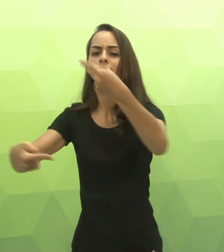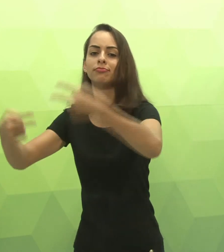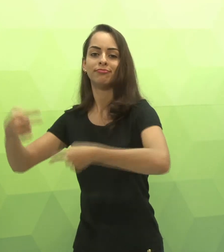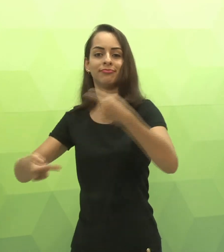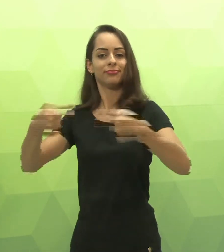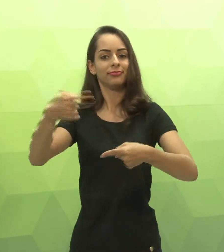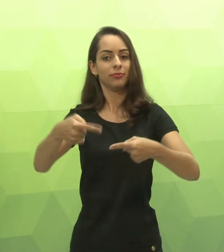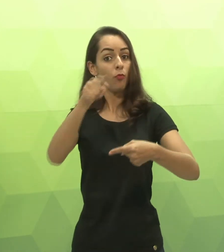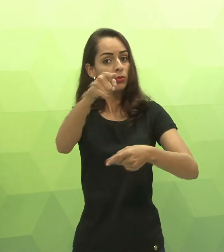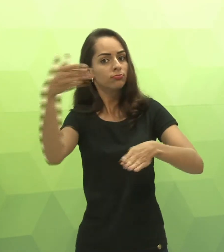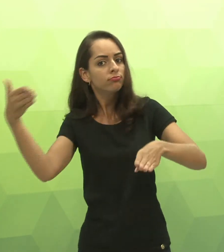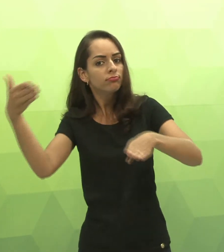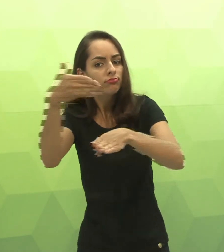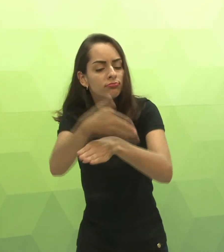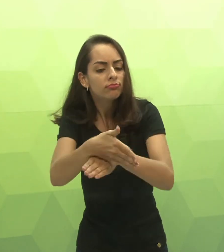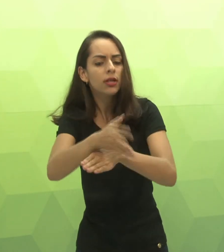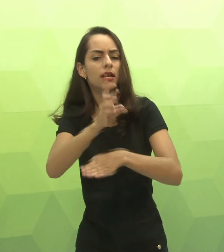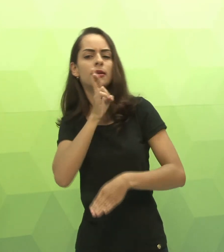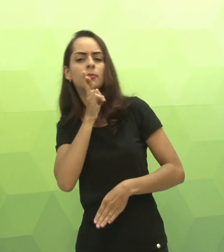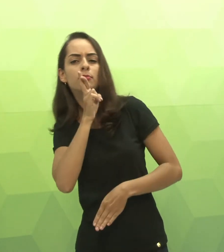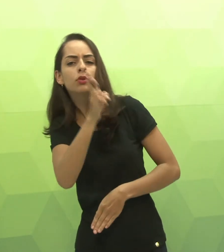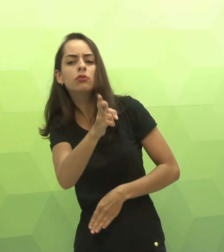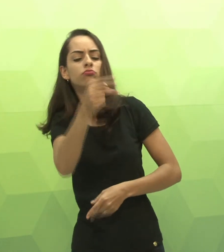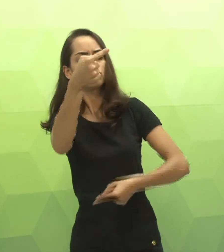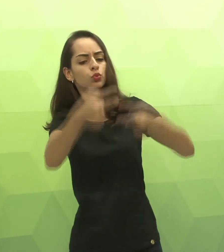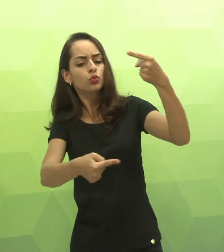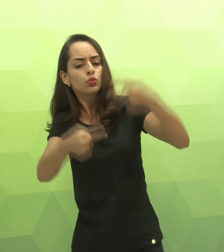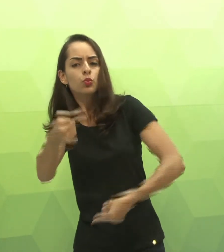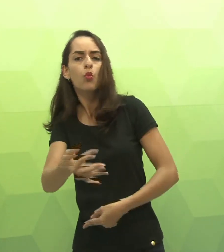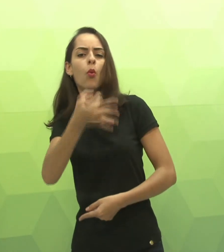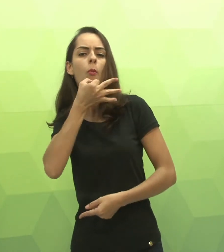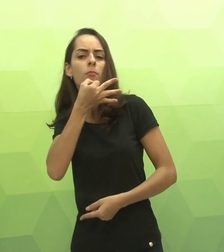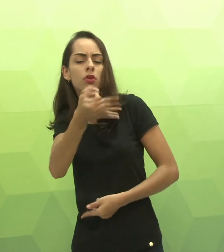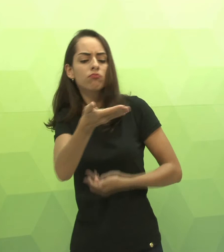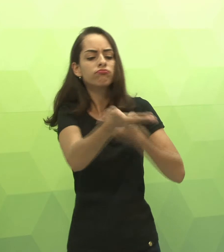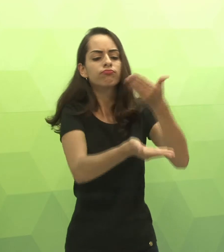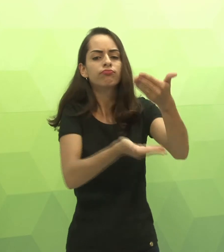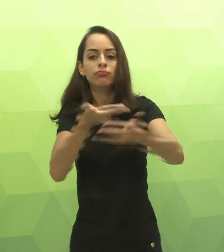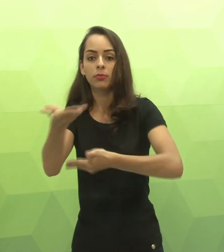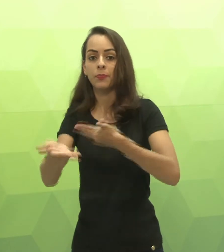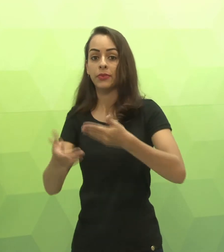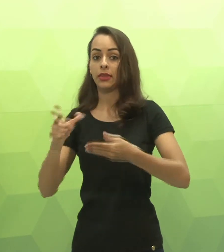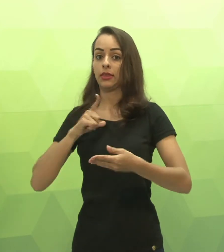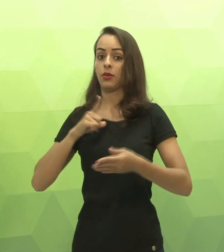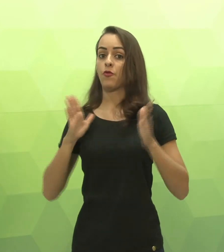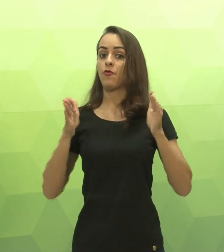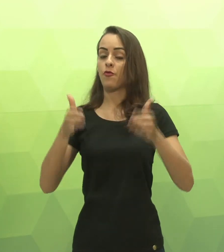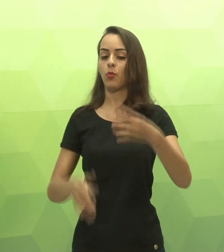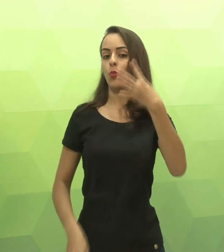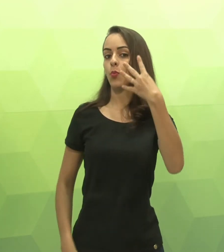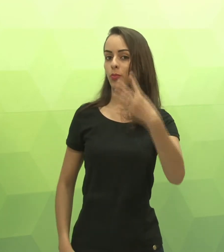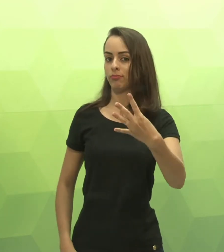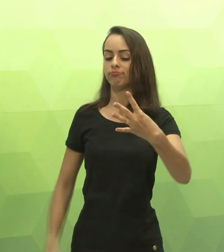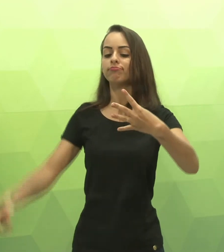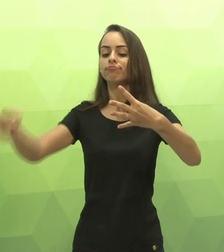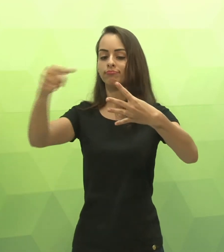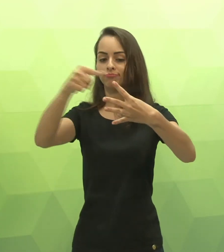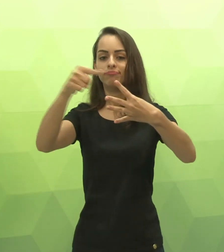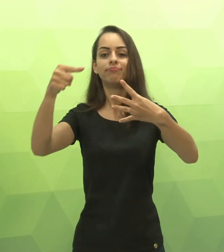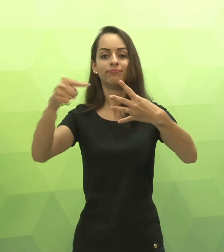participação nos fóruns. O fórum é para discussão. Vocês vão entrar, responder, discutir, apresentar suas opiniões.